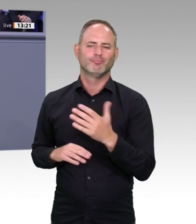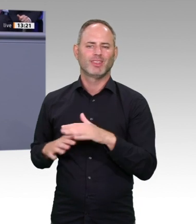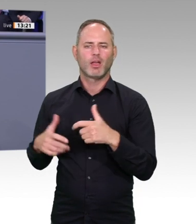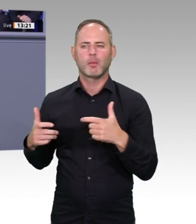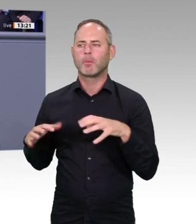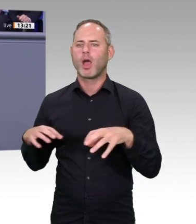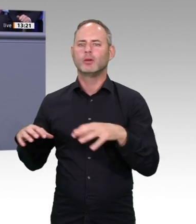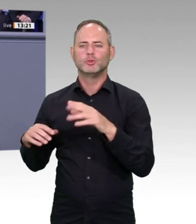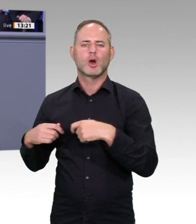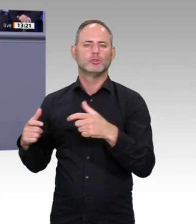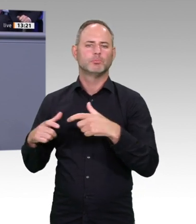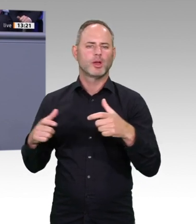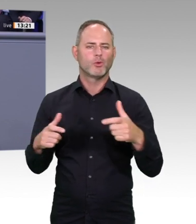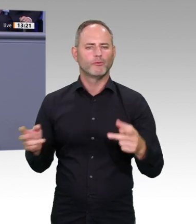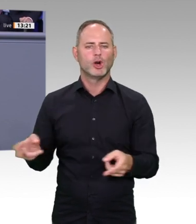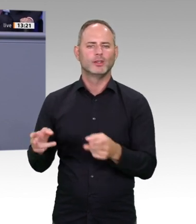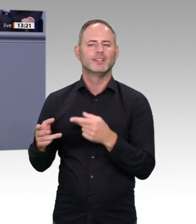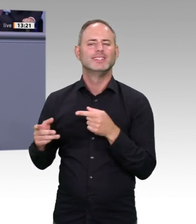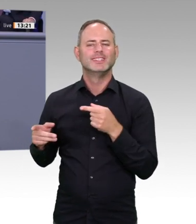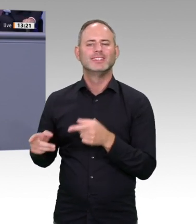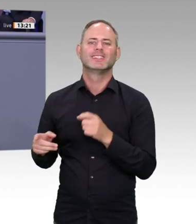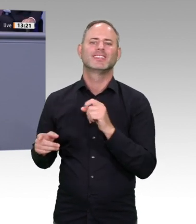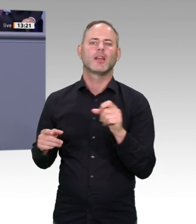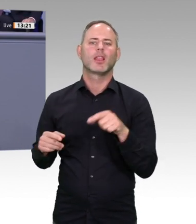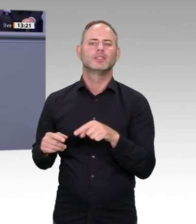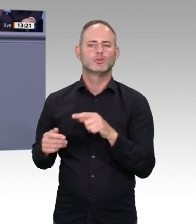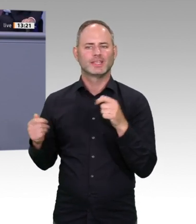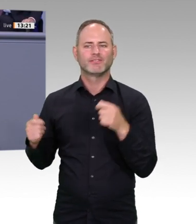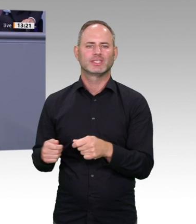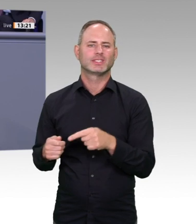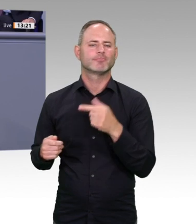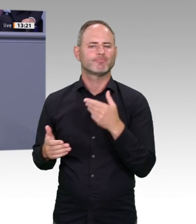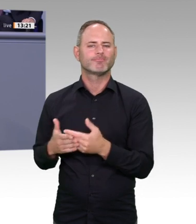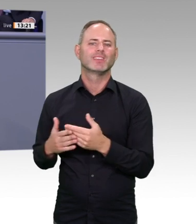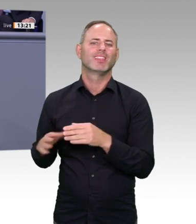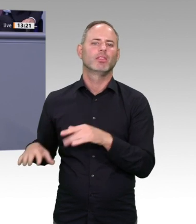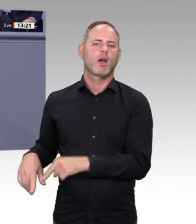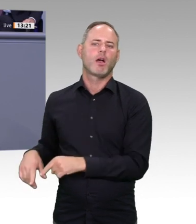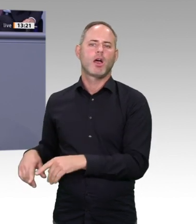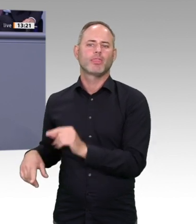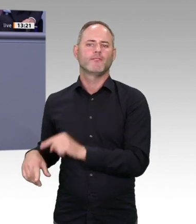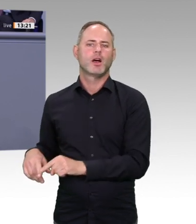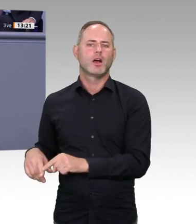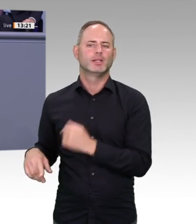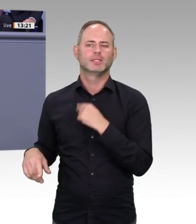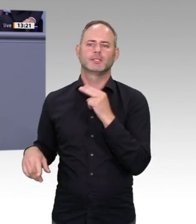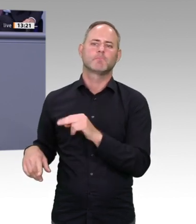etwas, was wir auch in diesem Jahr noch auf den Weg bringen wollen. Wir sind sehr weit gekommen, schon mit den Bundesländern. Es gibt eine sehr gute,